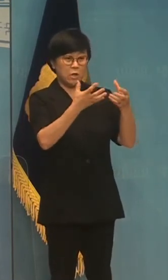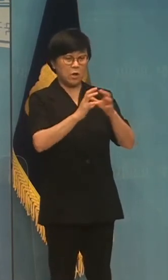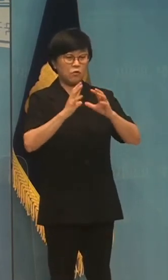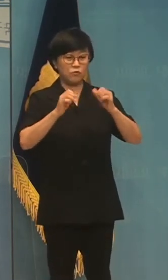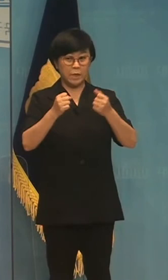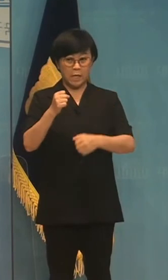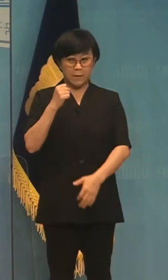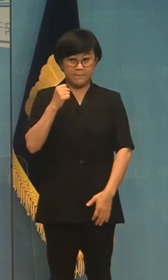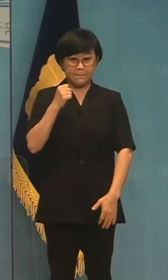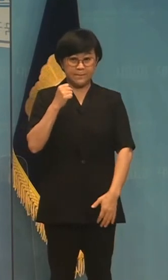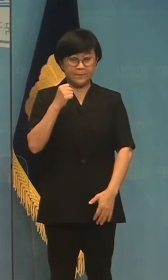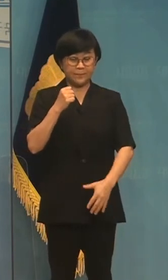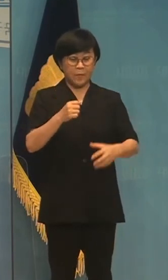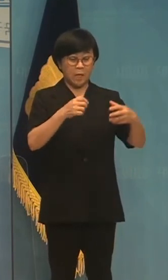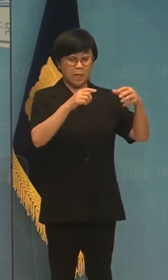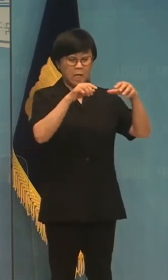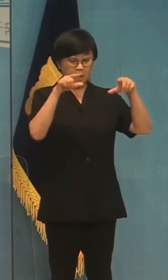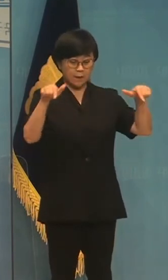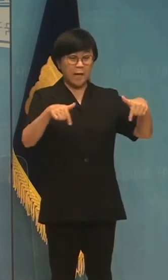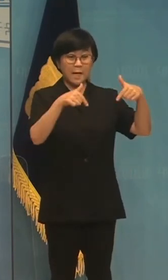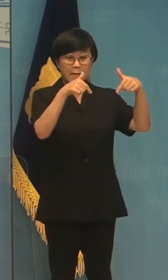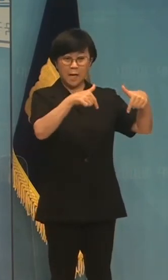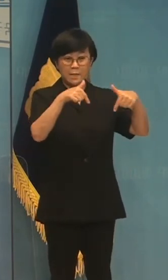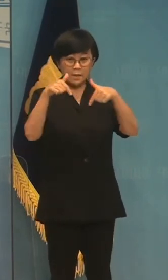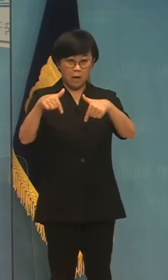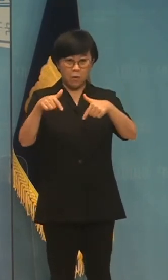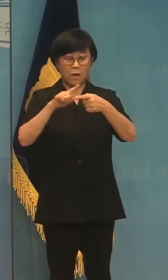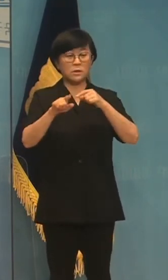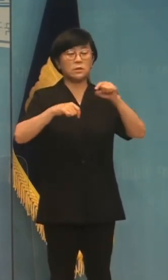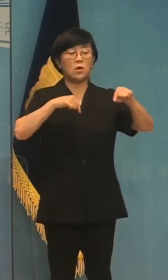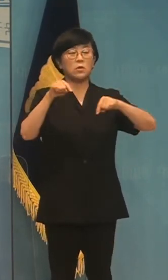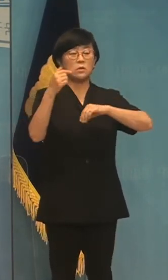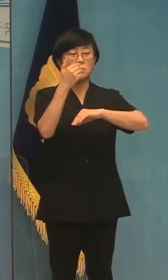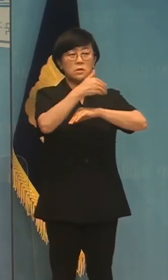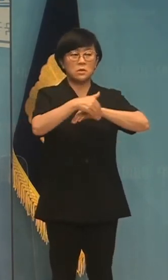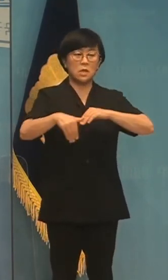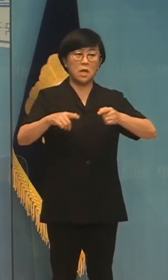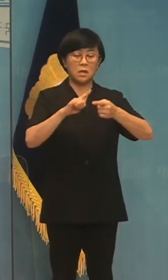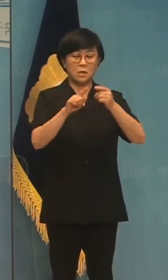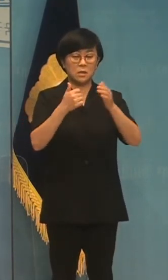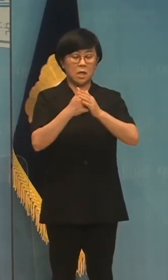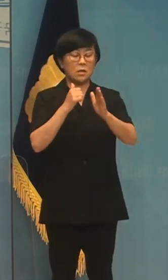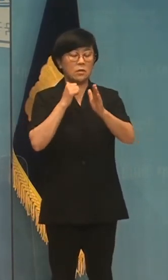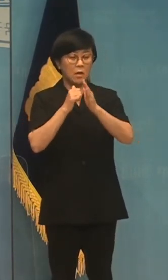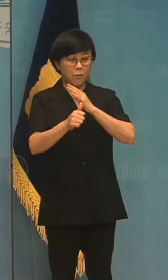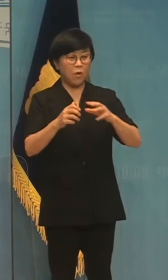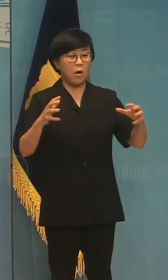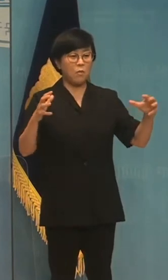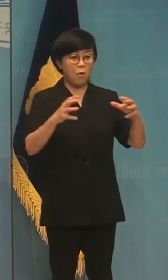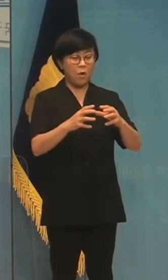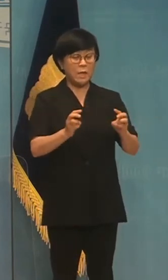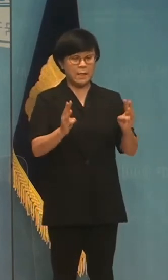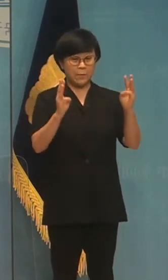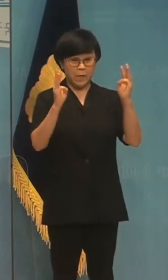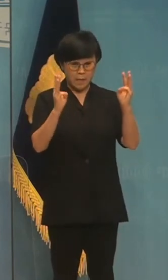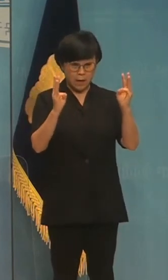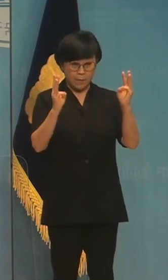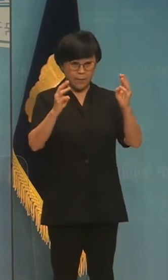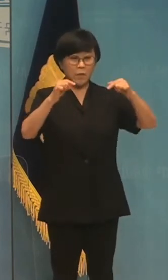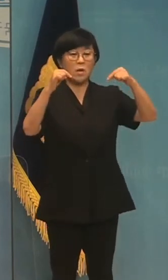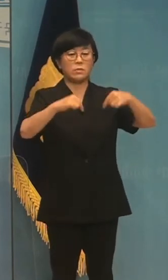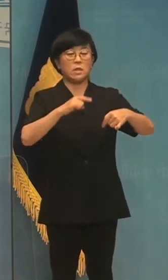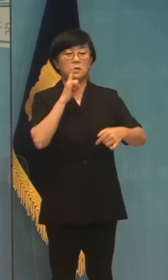국민의힘의 양상단사와 정책위장 원내 수속부대표가 모여 3대3 합상을